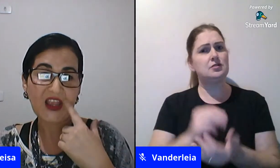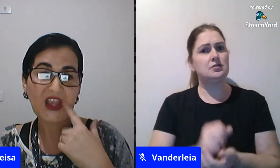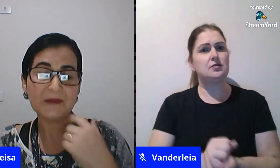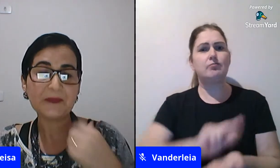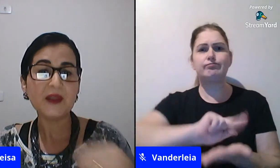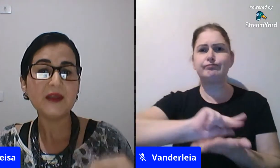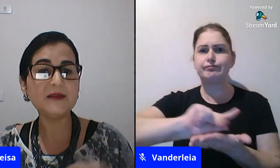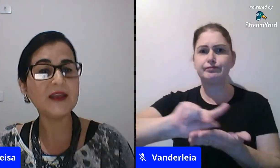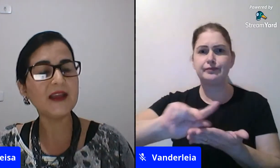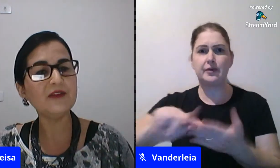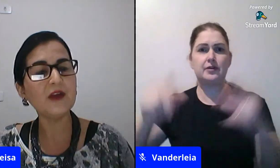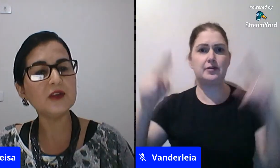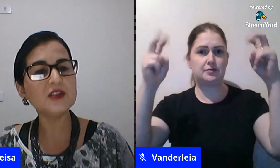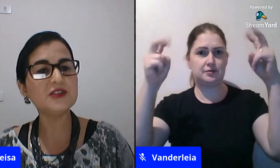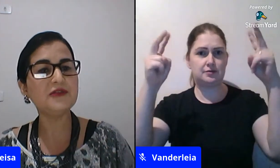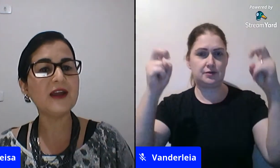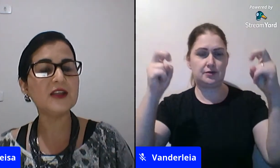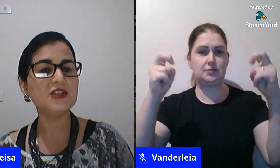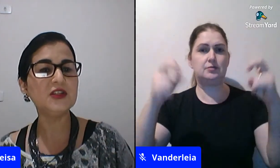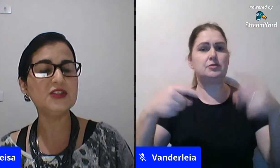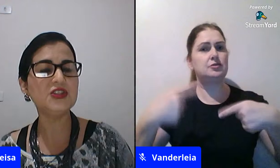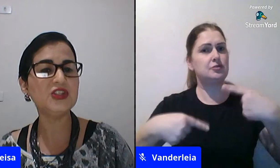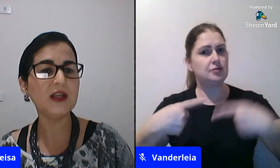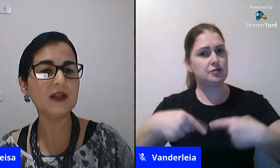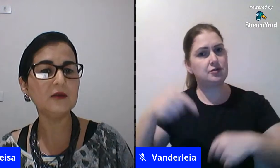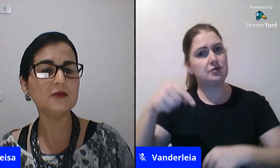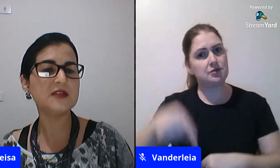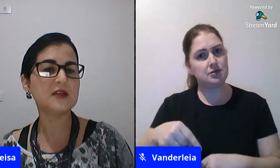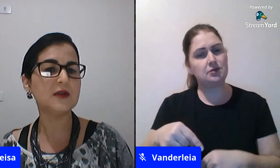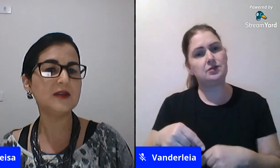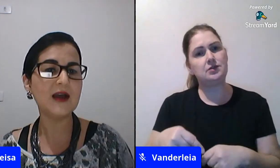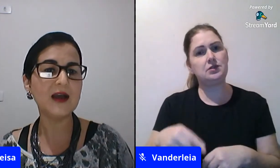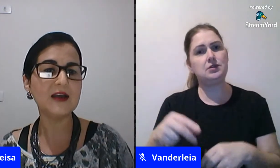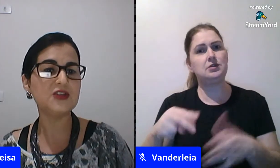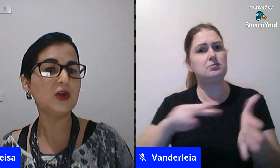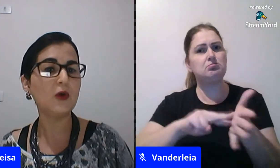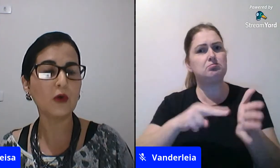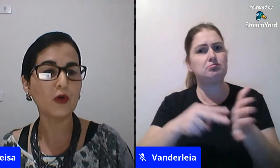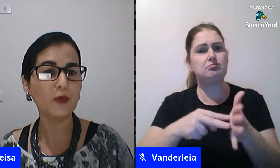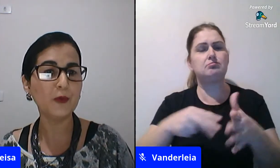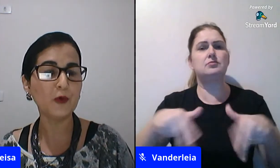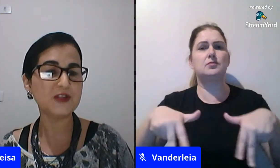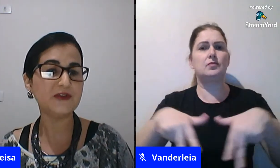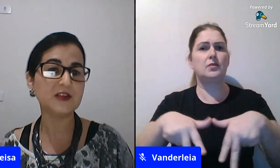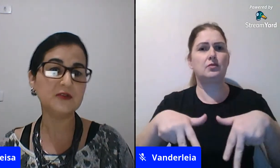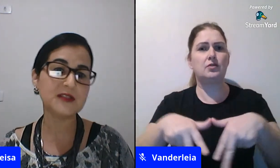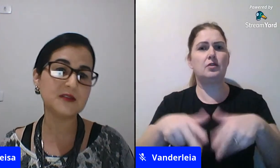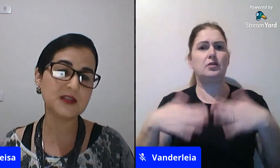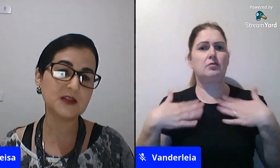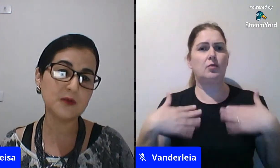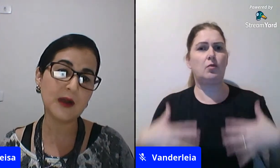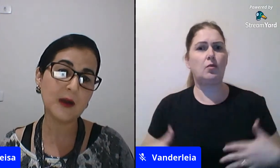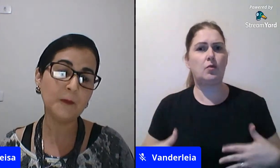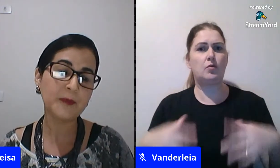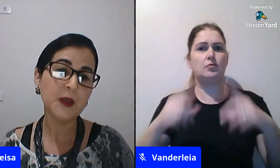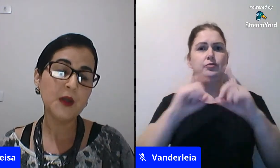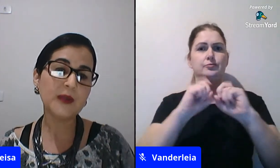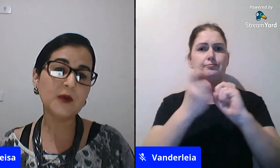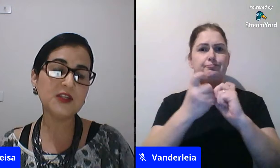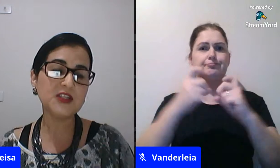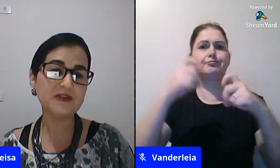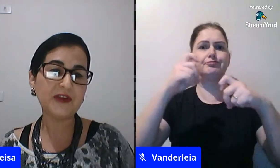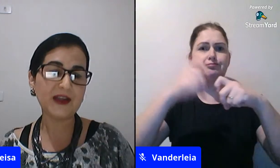a gente fala aqui, que tem a ver quando a gente fala de gênero, de sexualidade, de corpo, quando a fala de educação sexual,